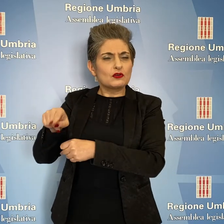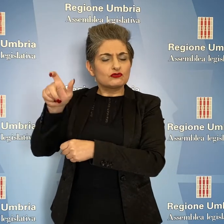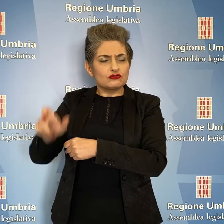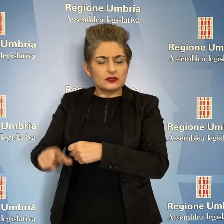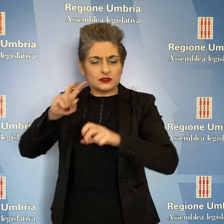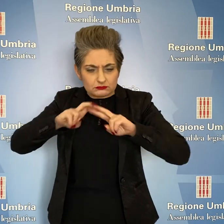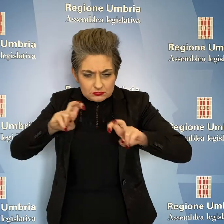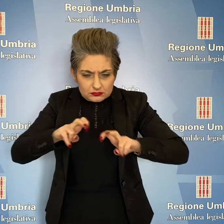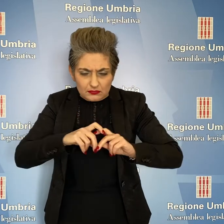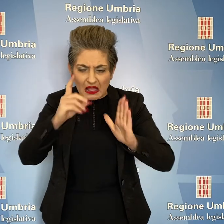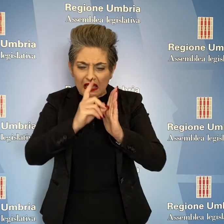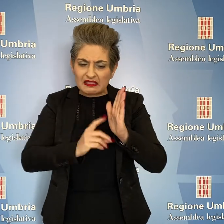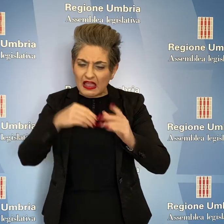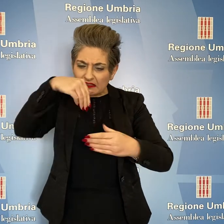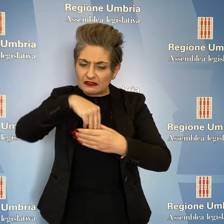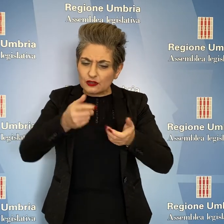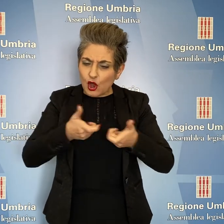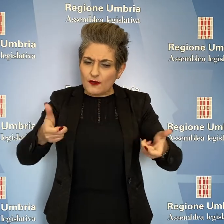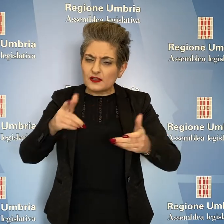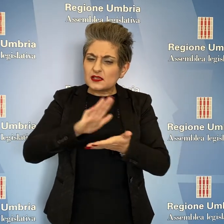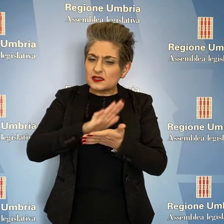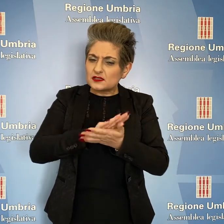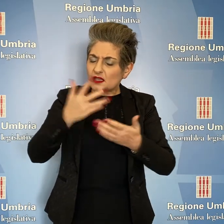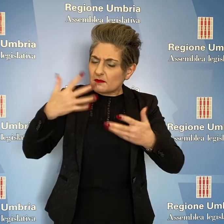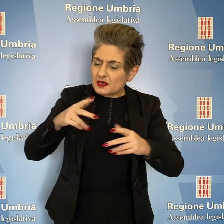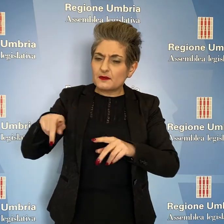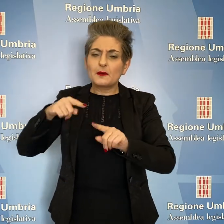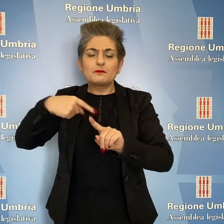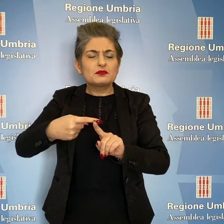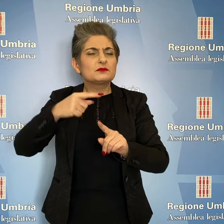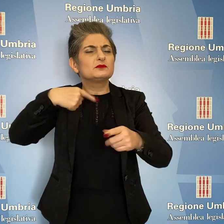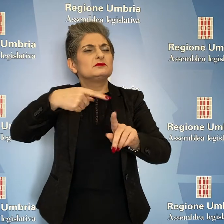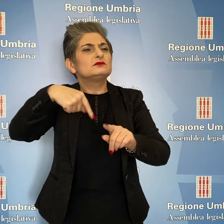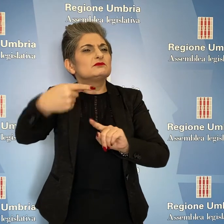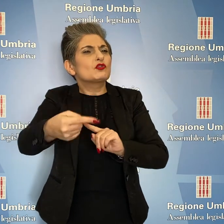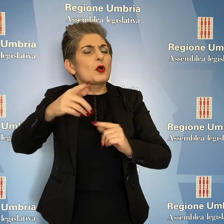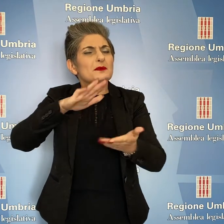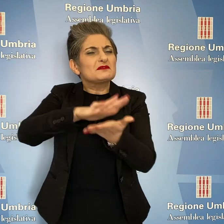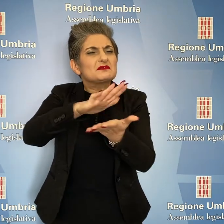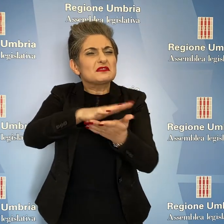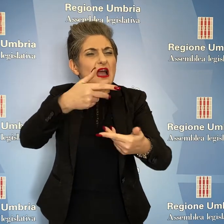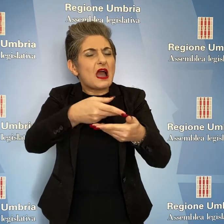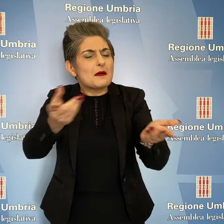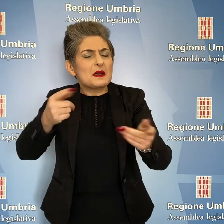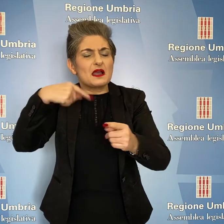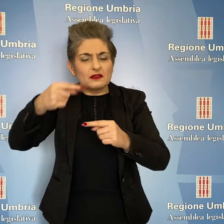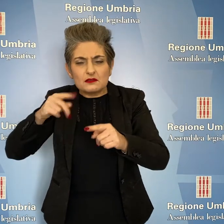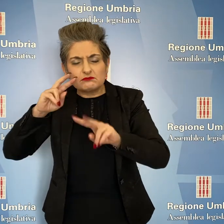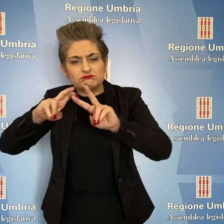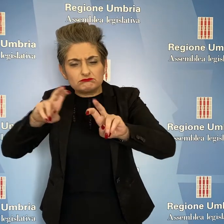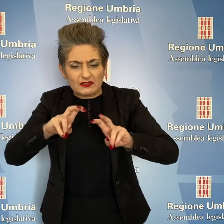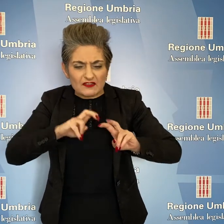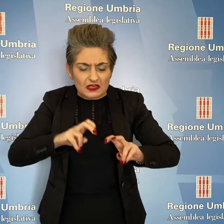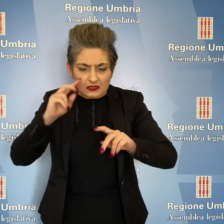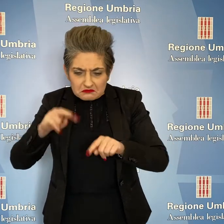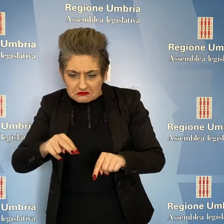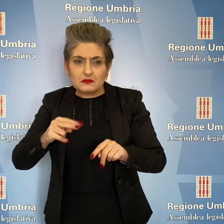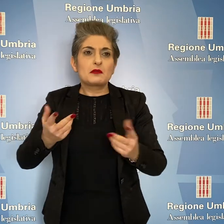portavoce i dati forniti nella conferenza stampa e una verifica di ciò che è stato pubblicato in seguito. Mi sono resa